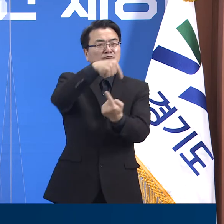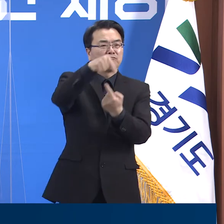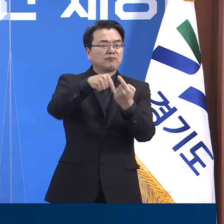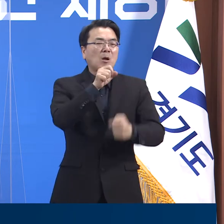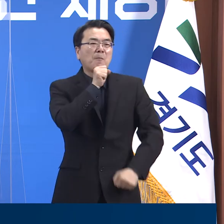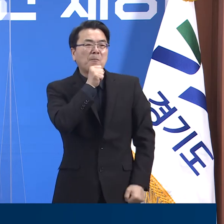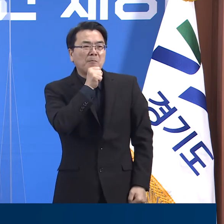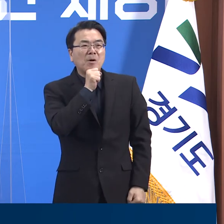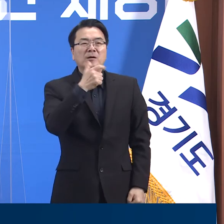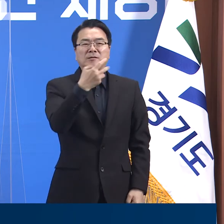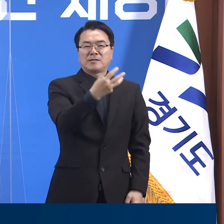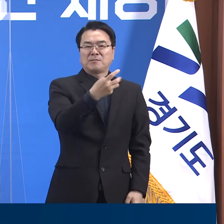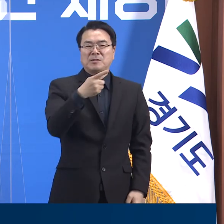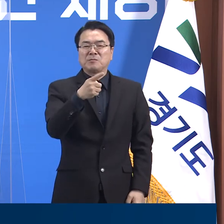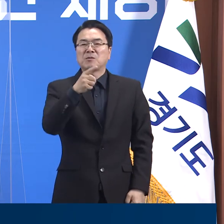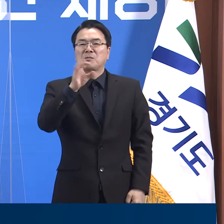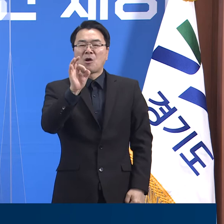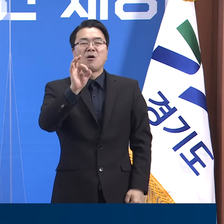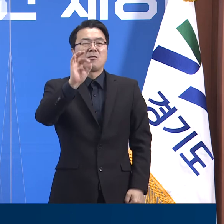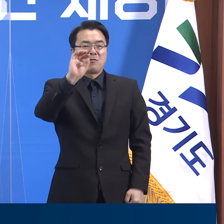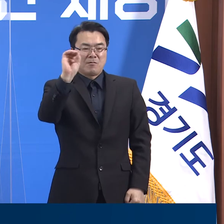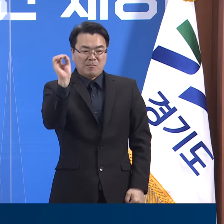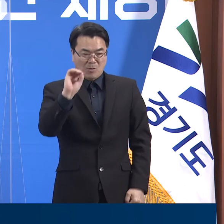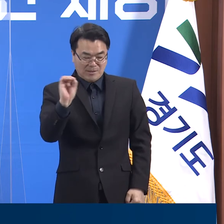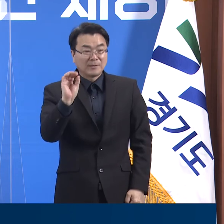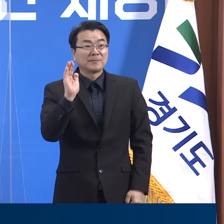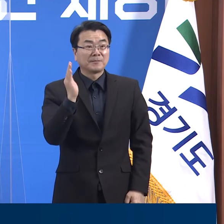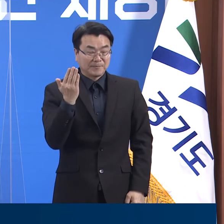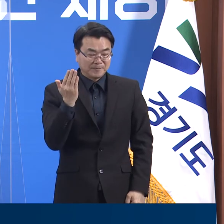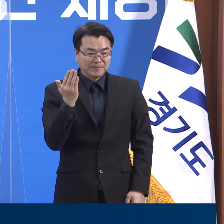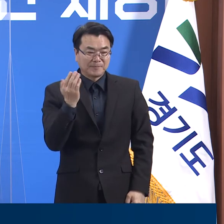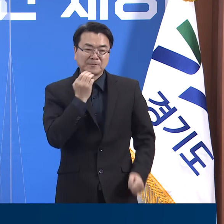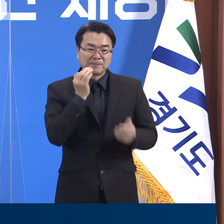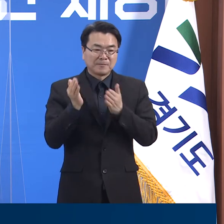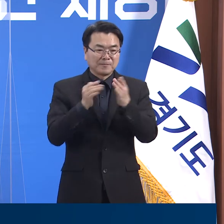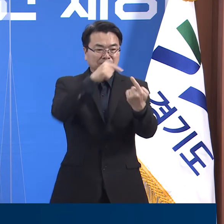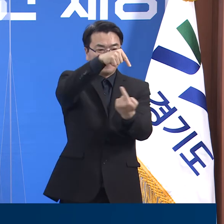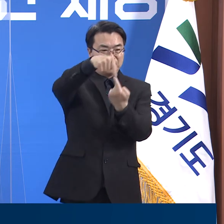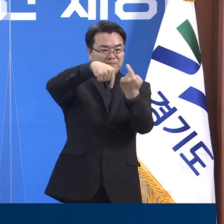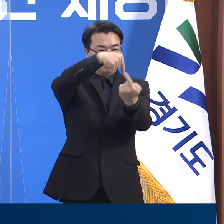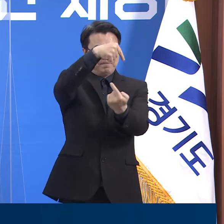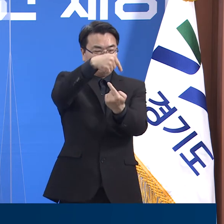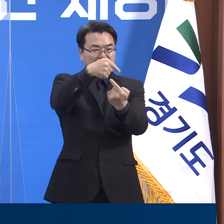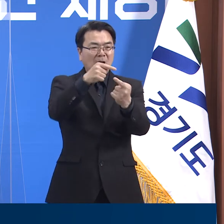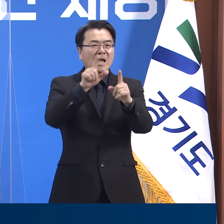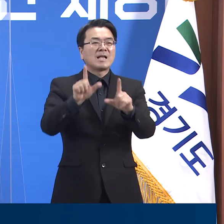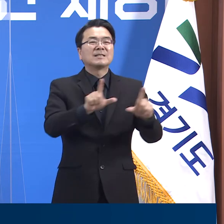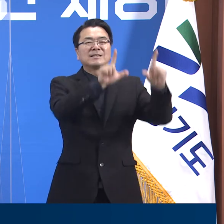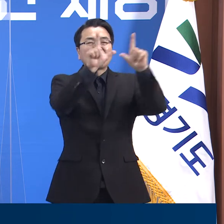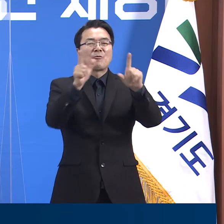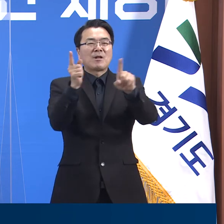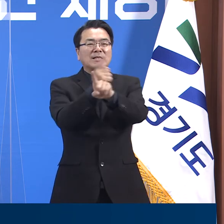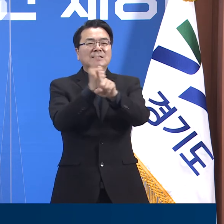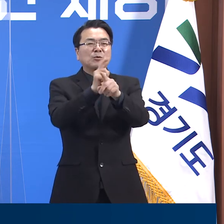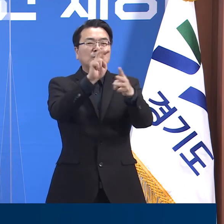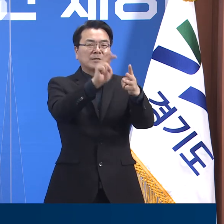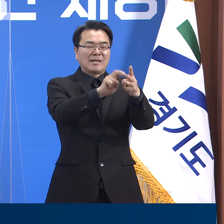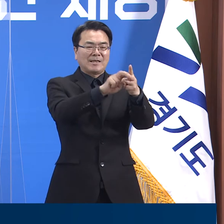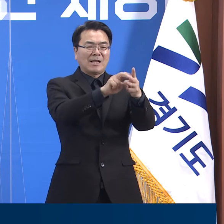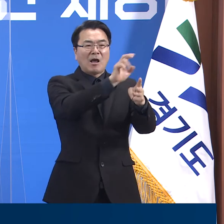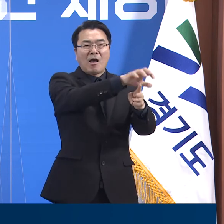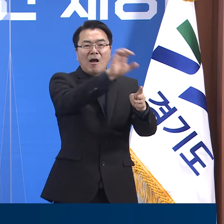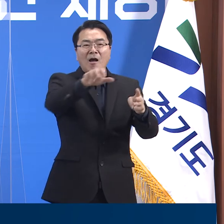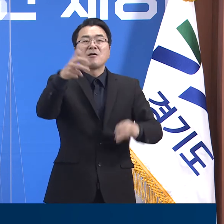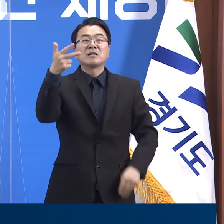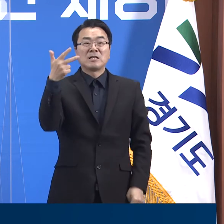30.0%입니다. 도가 운영하는 총 7개의 일반생활치료센터에는 4월